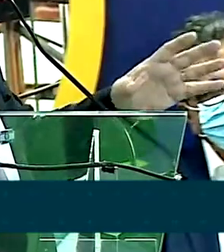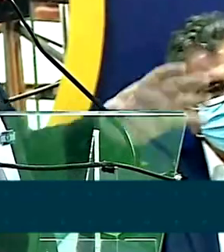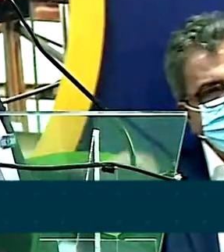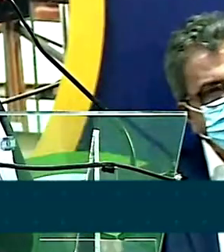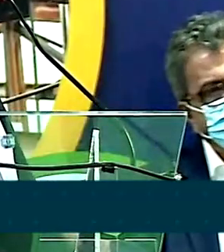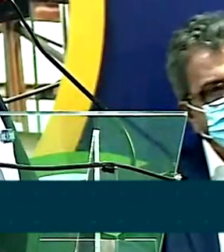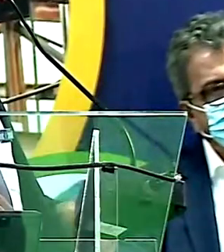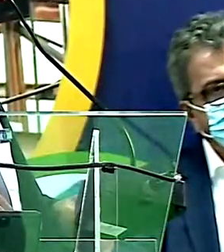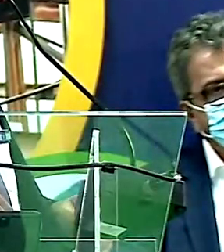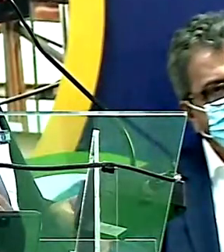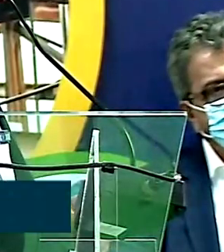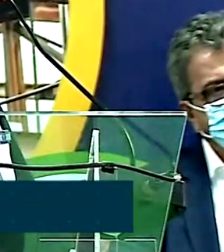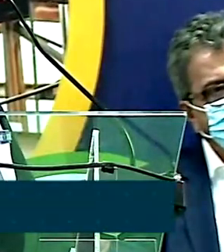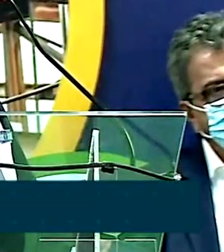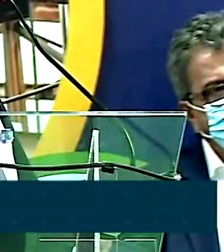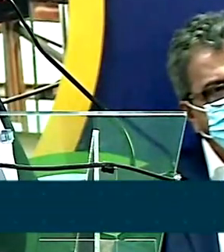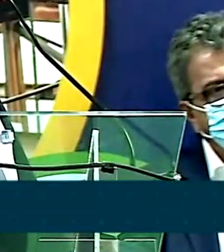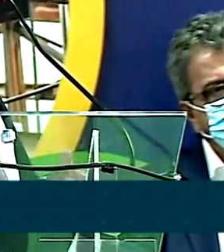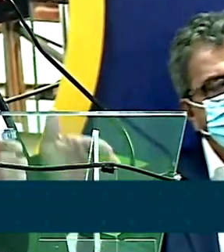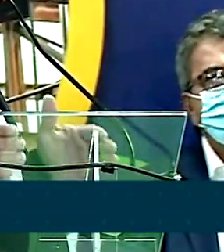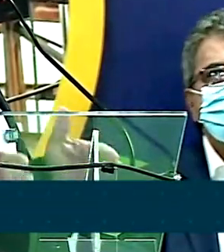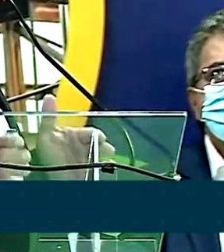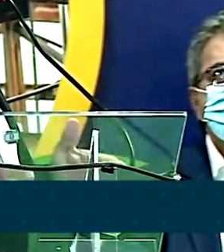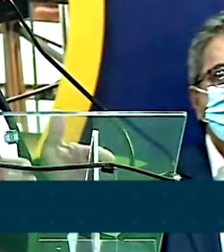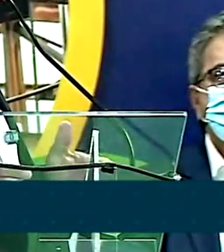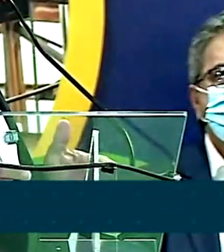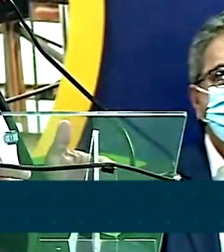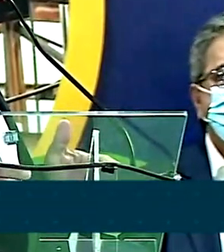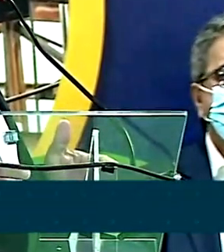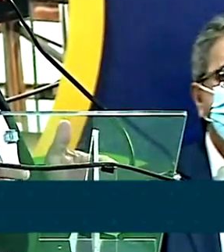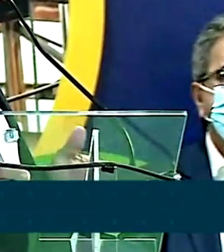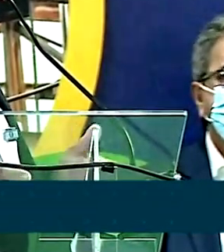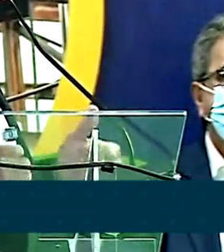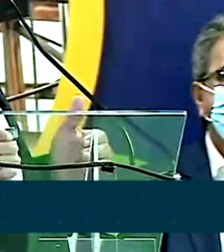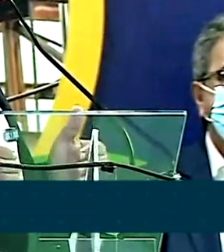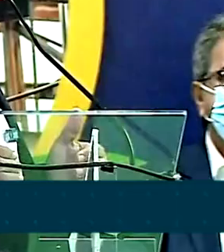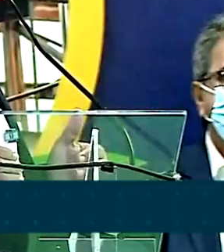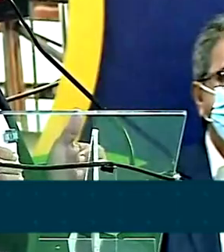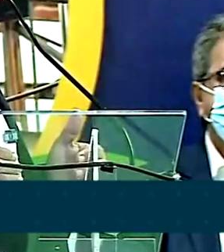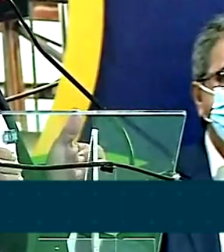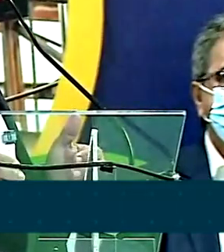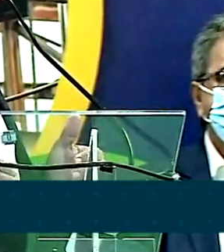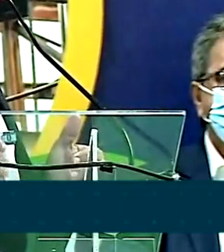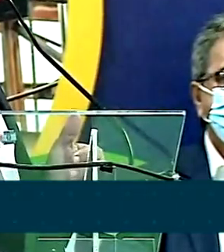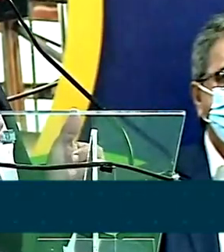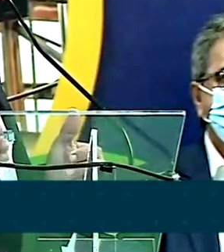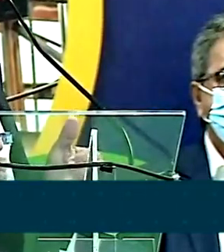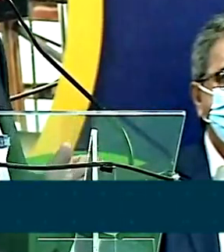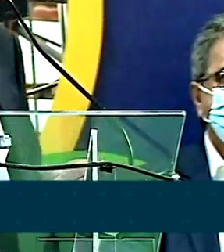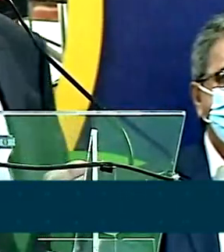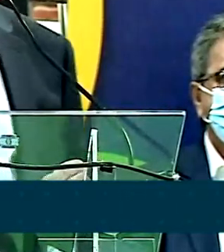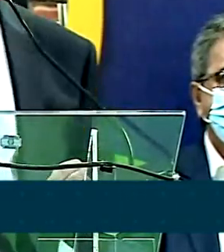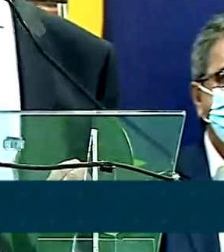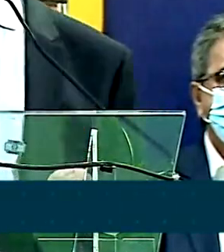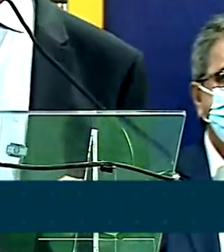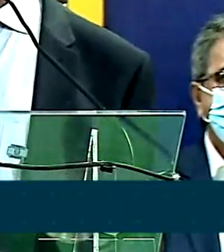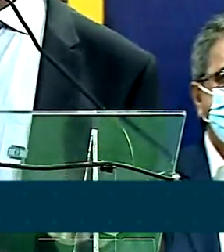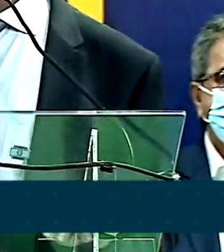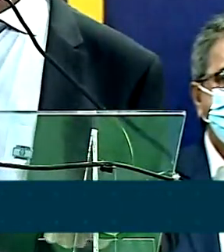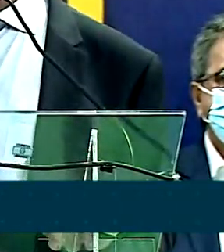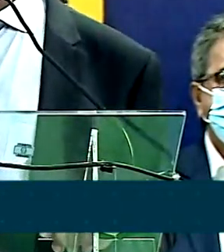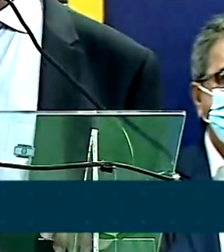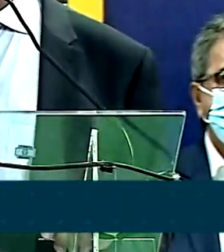devem em torno de 20 mil reais. Com as condições dadas, a dívida histórica, a crescita de juros, se for